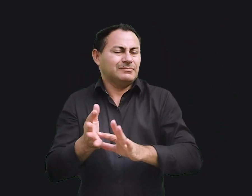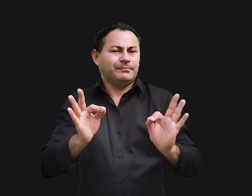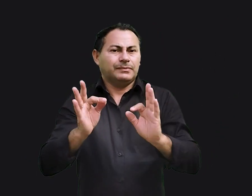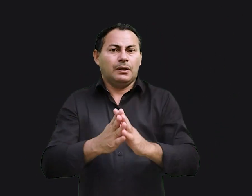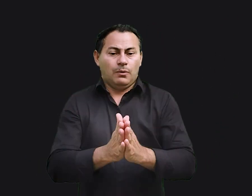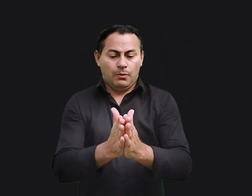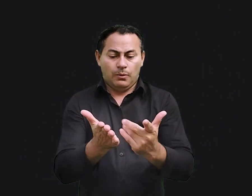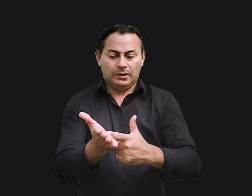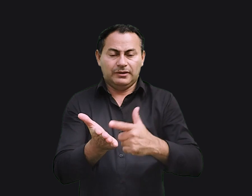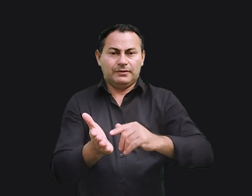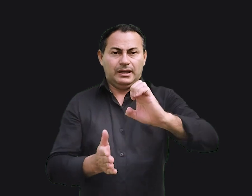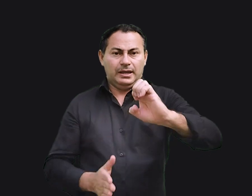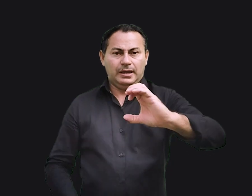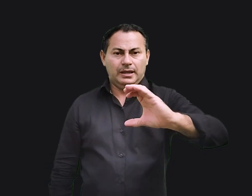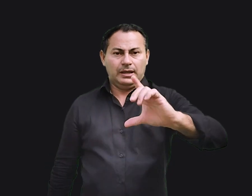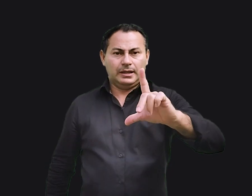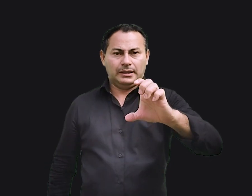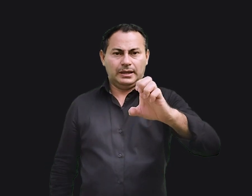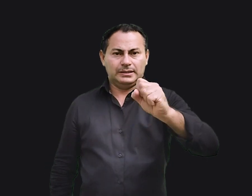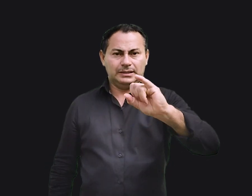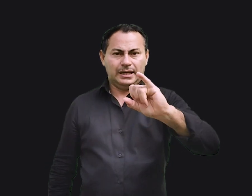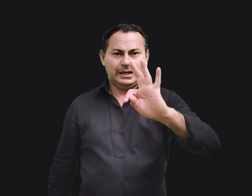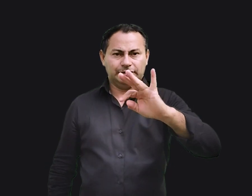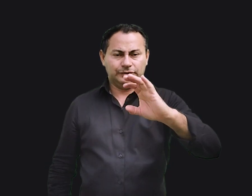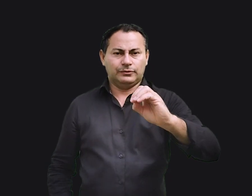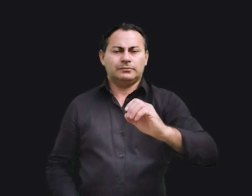Eclesiastes é uma expansão do Salmo 127.